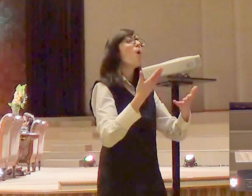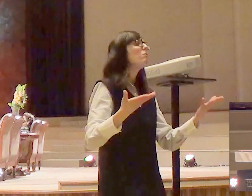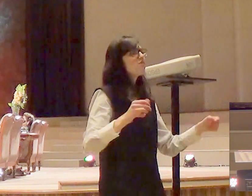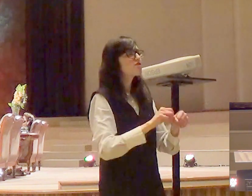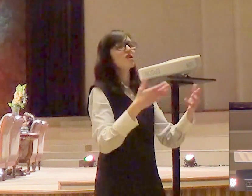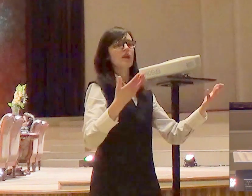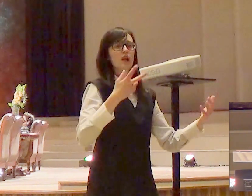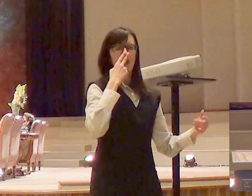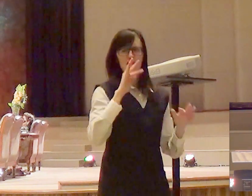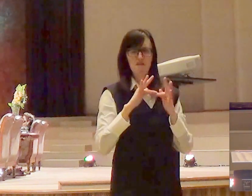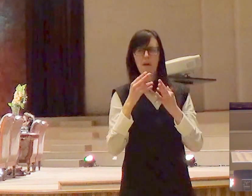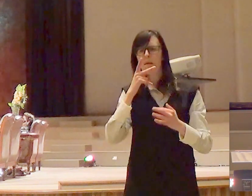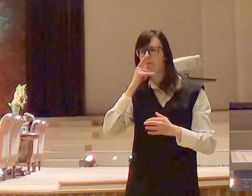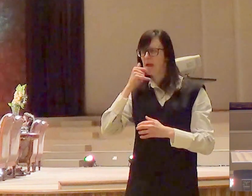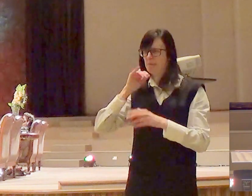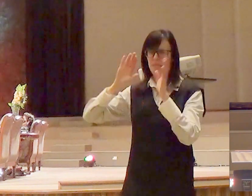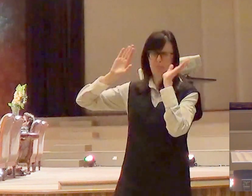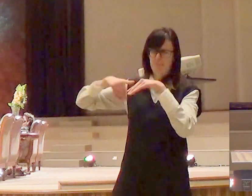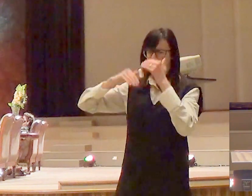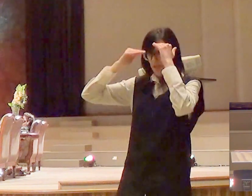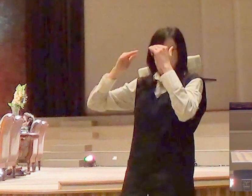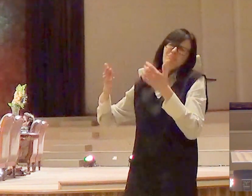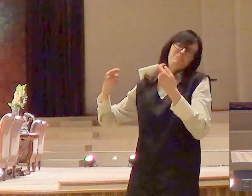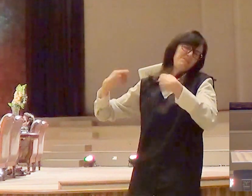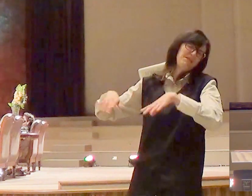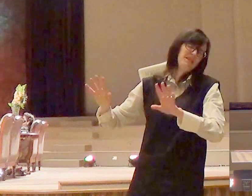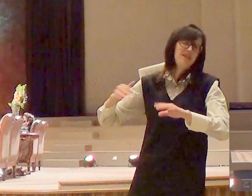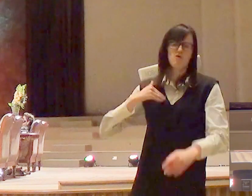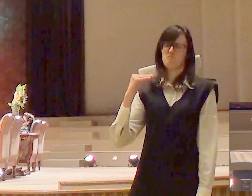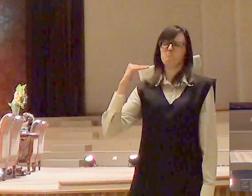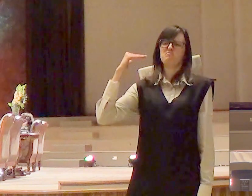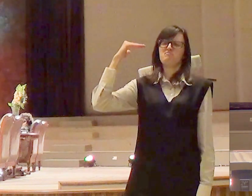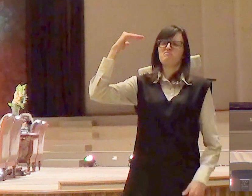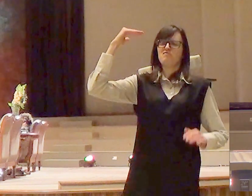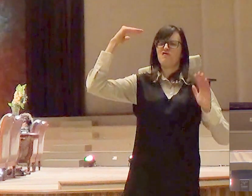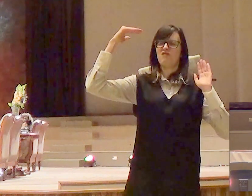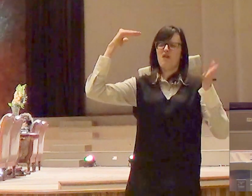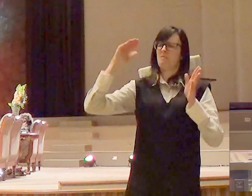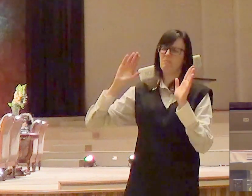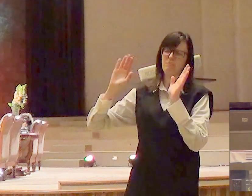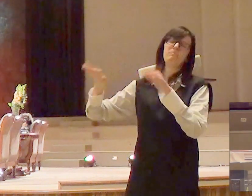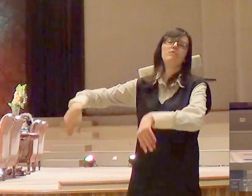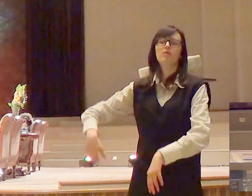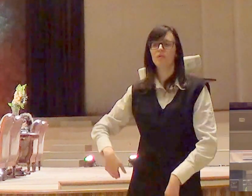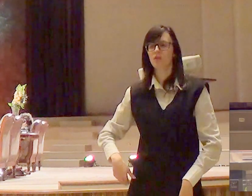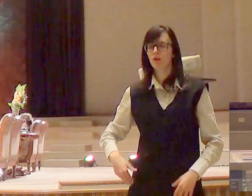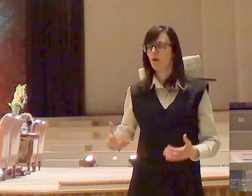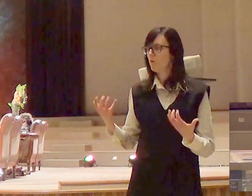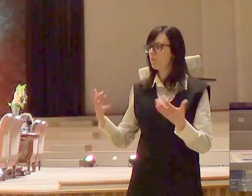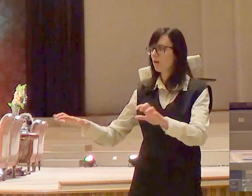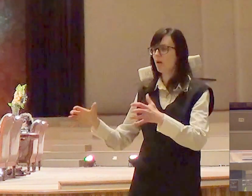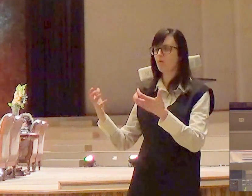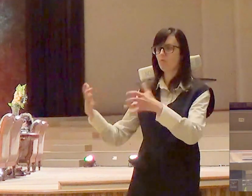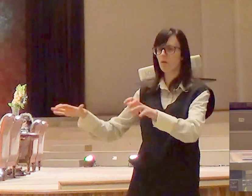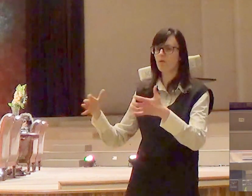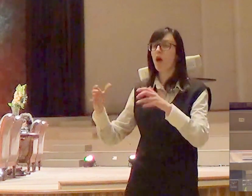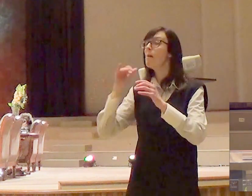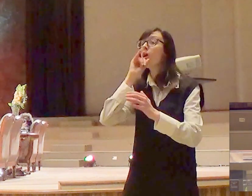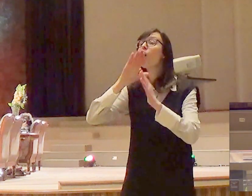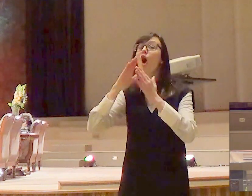família, para contestar os seus pais, para contestar, quem sabe, as normas de uma escola. E aí,